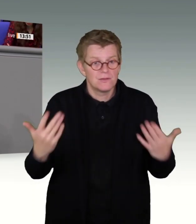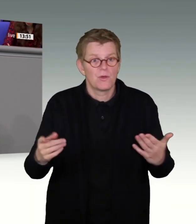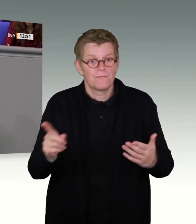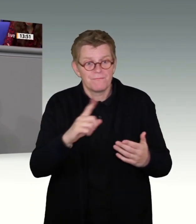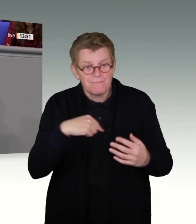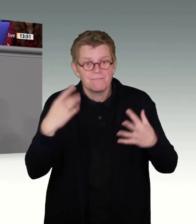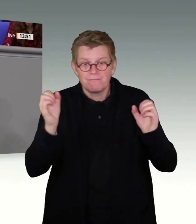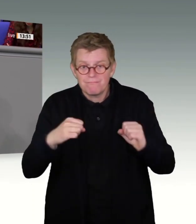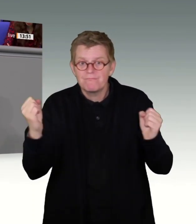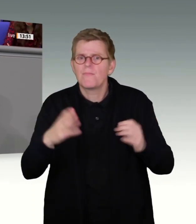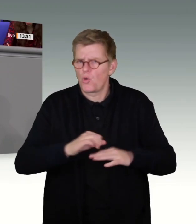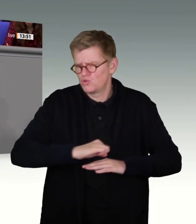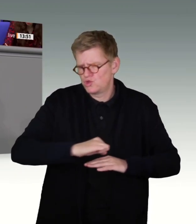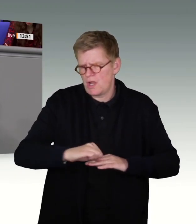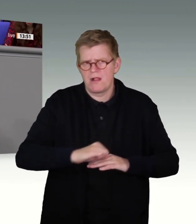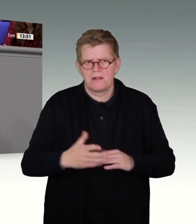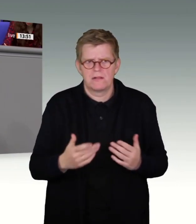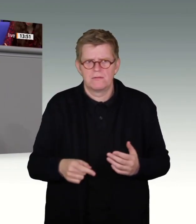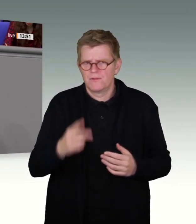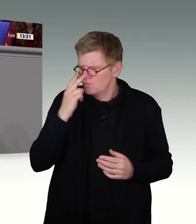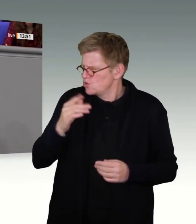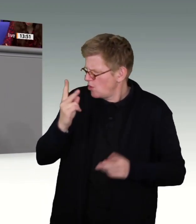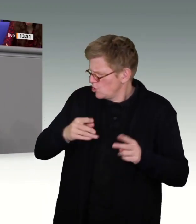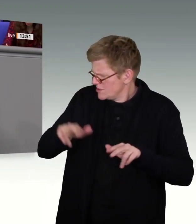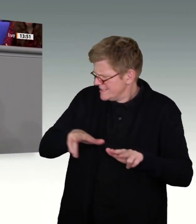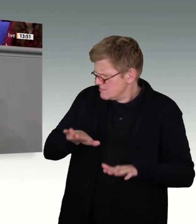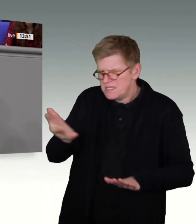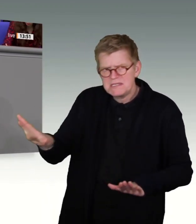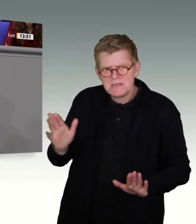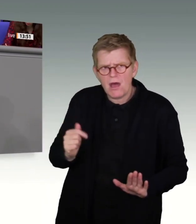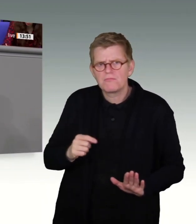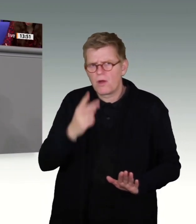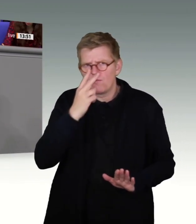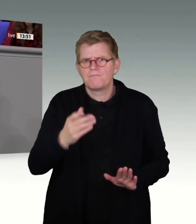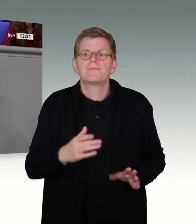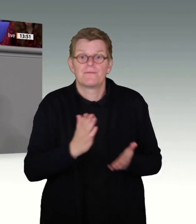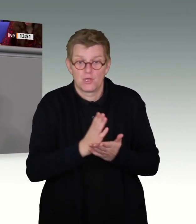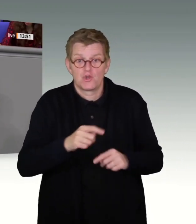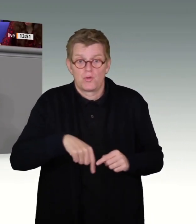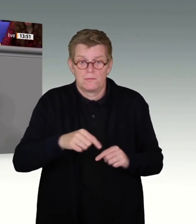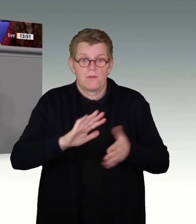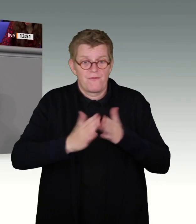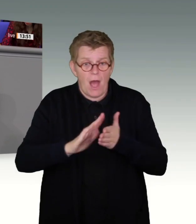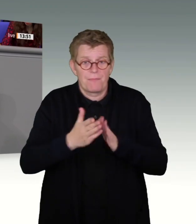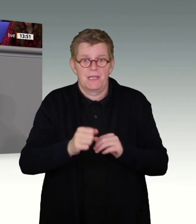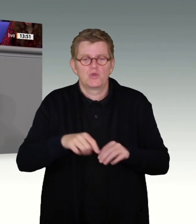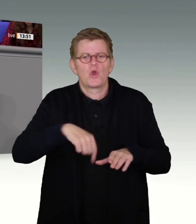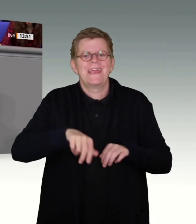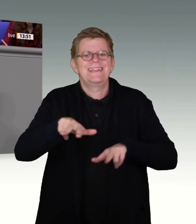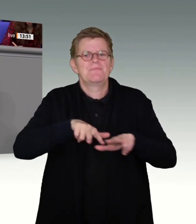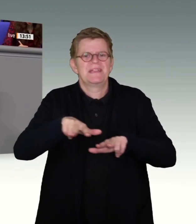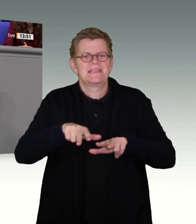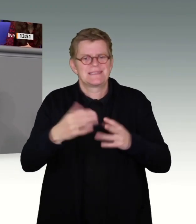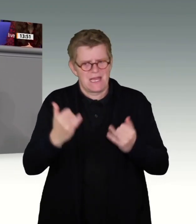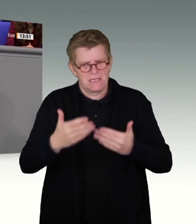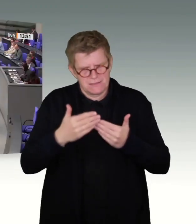das auch tatsächlich relativ zügig ich gucke in Richtung des Justizministers, der im Übrigen eine Verabredung mit der Innenministerin hat, nun eine entsprechende